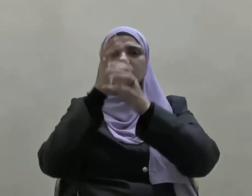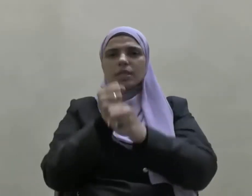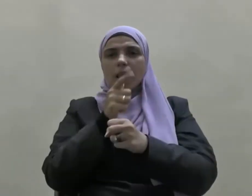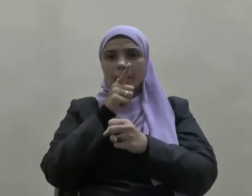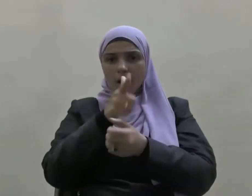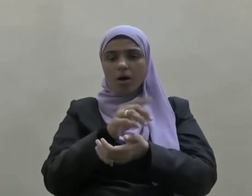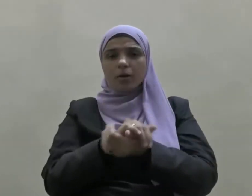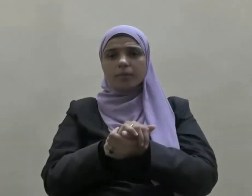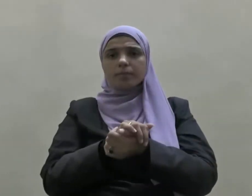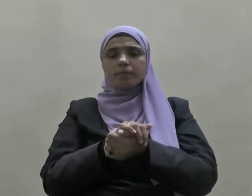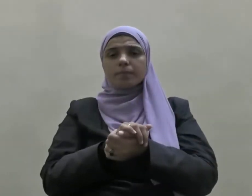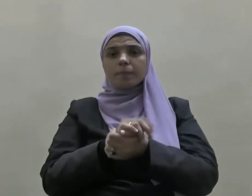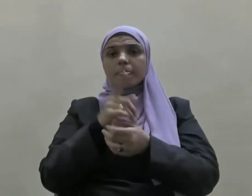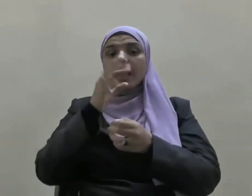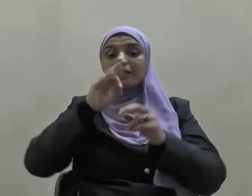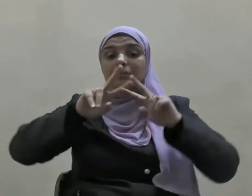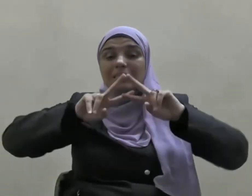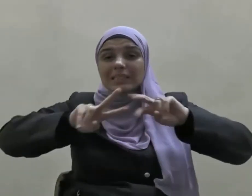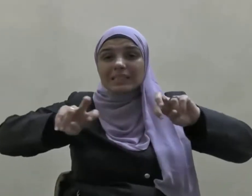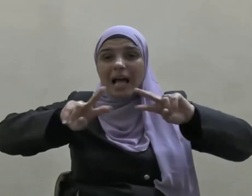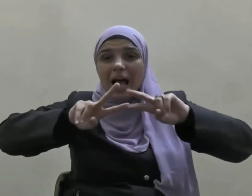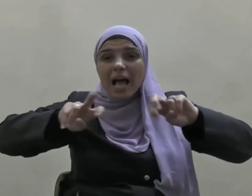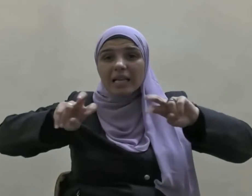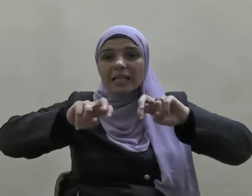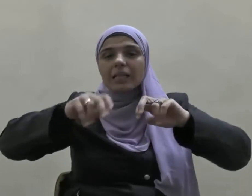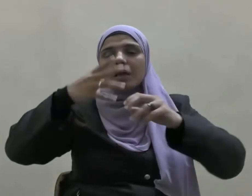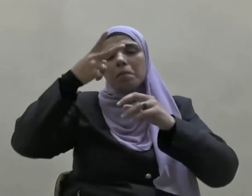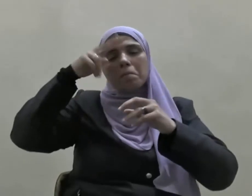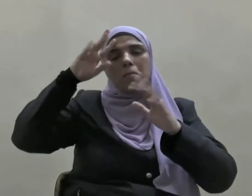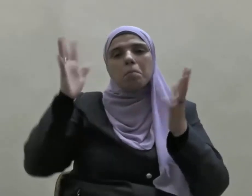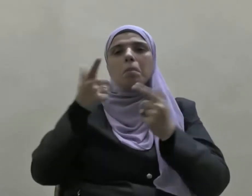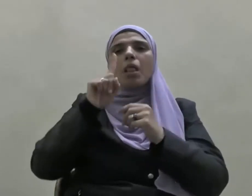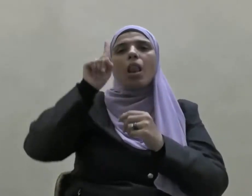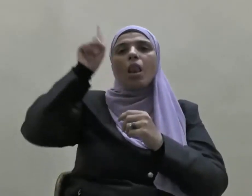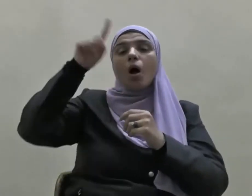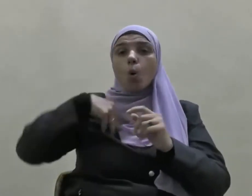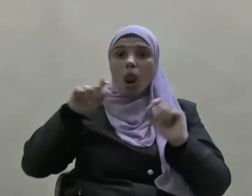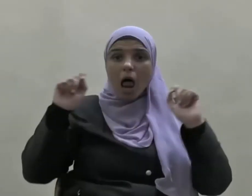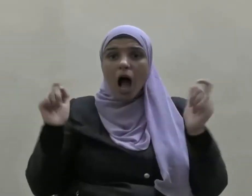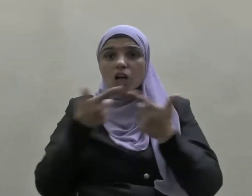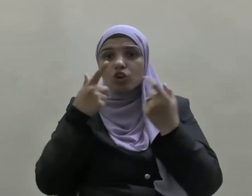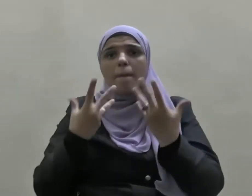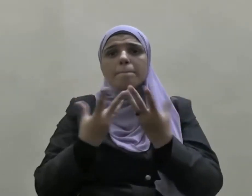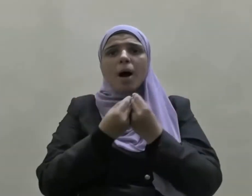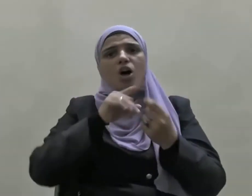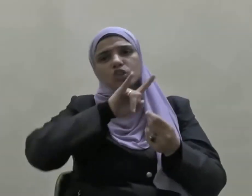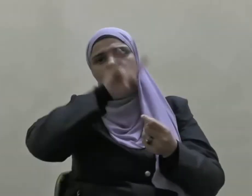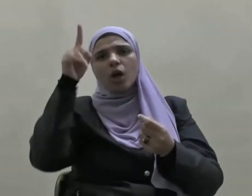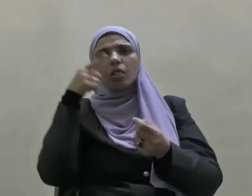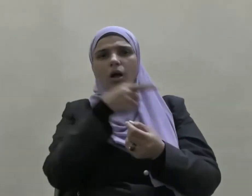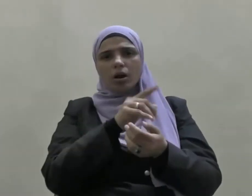عليه وسلم التأني من الله والعجلة من الشيطان